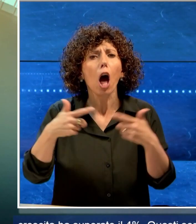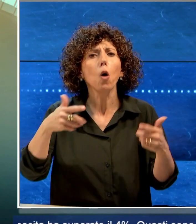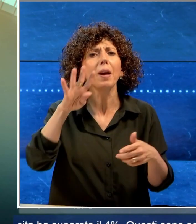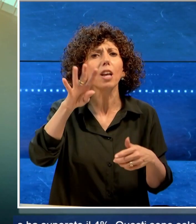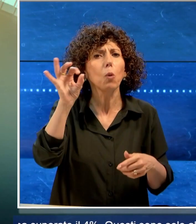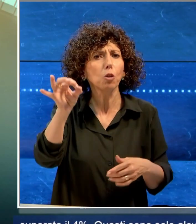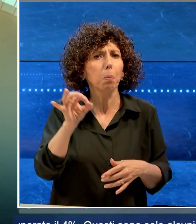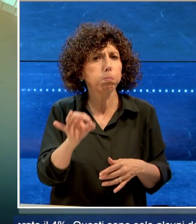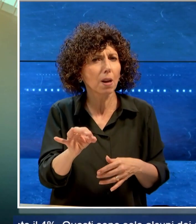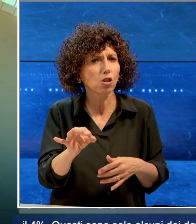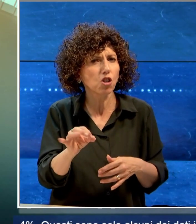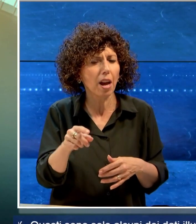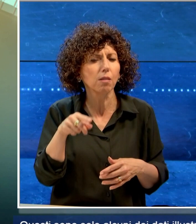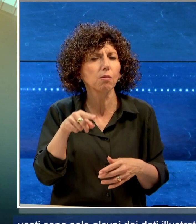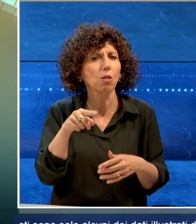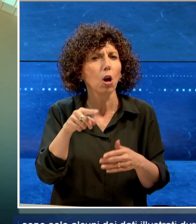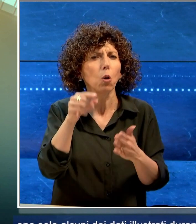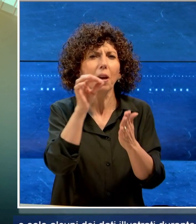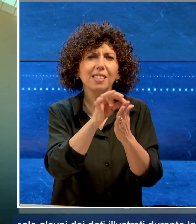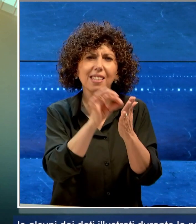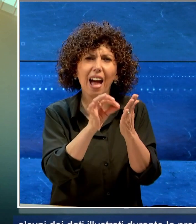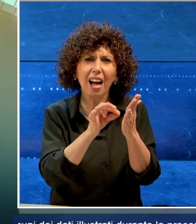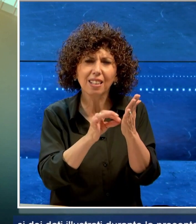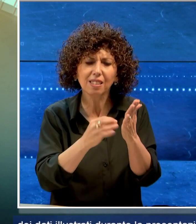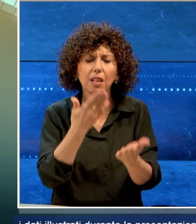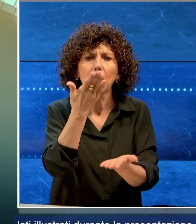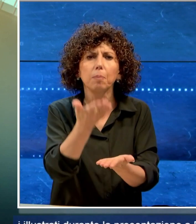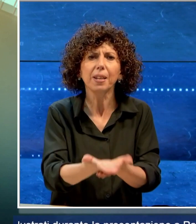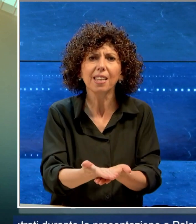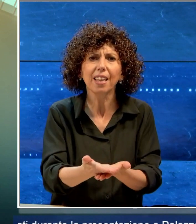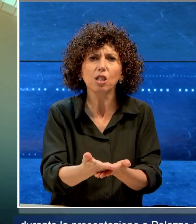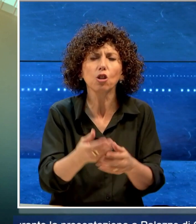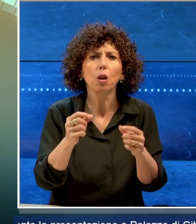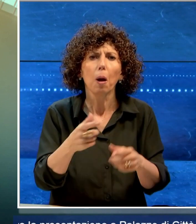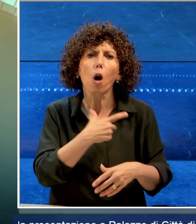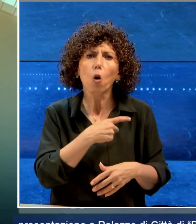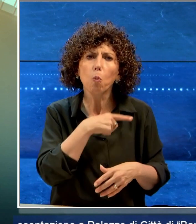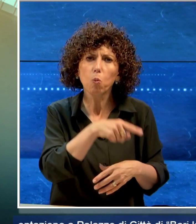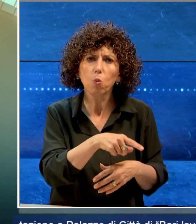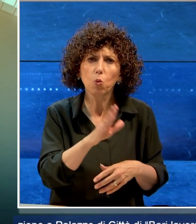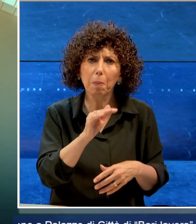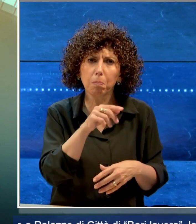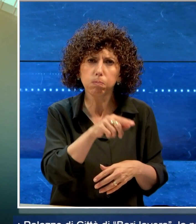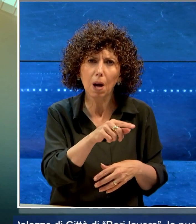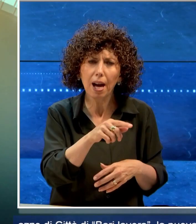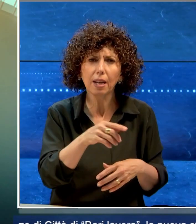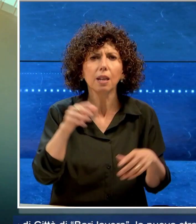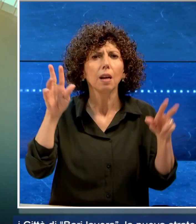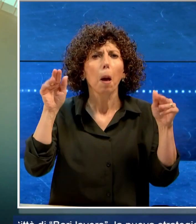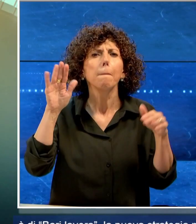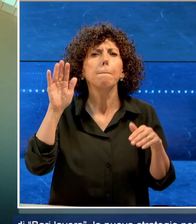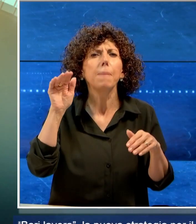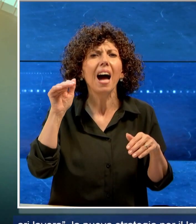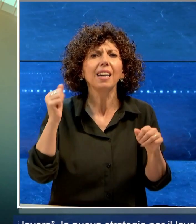Sono alcuni dei dati illustrati durante la presentazione a Palazzo di Città di Bari Lavora,